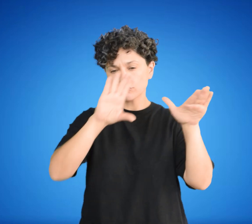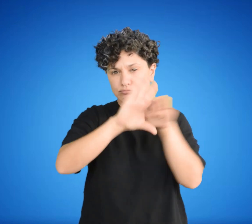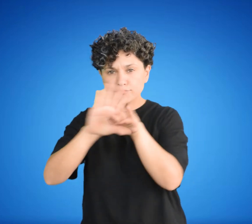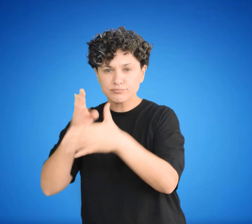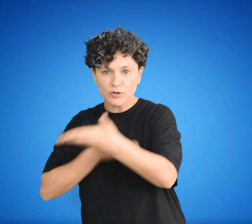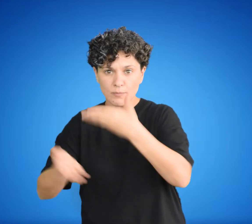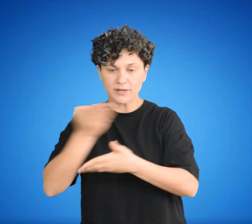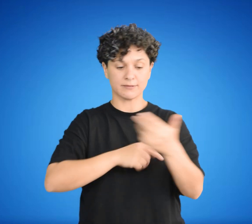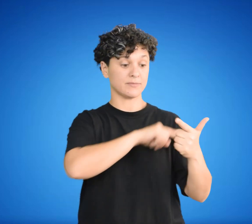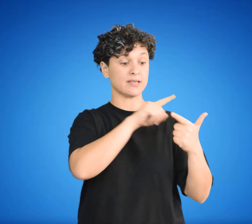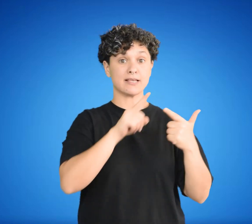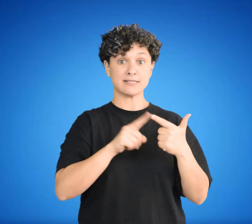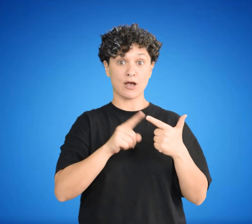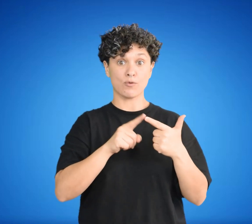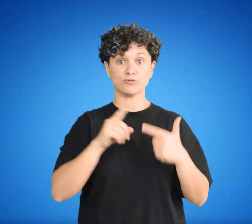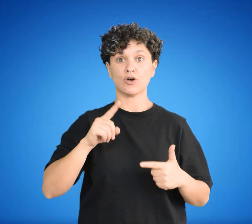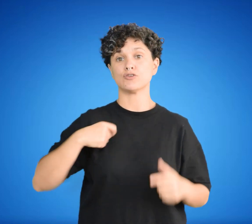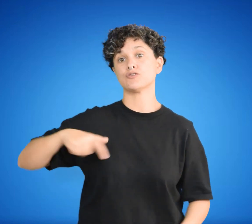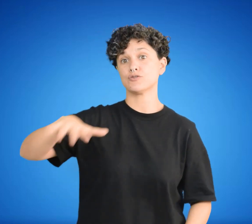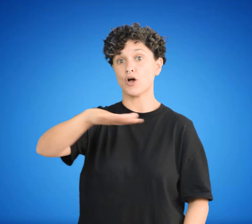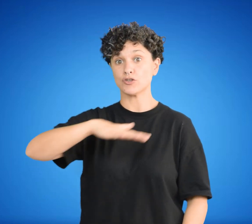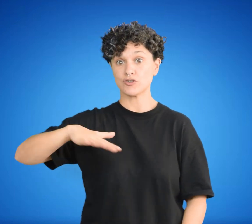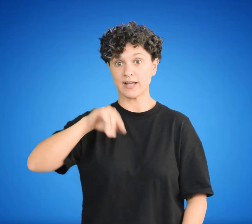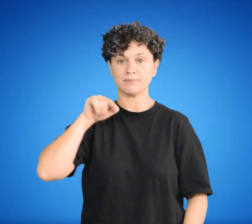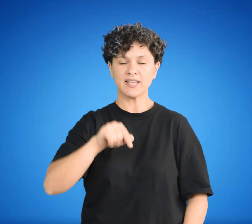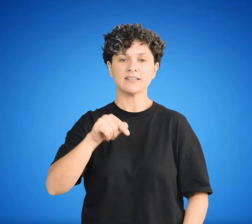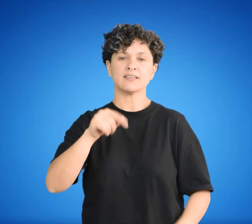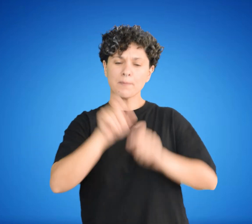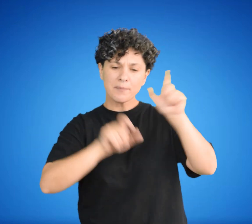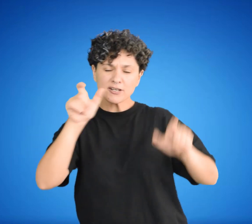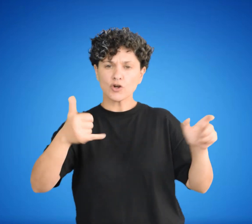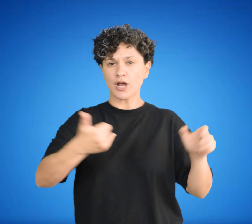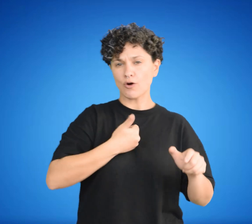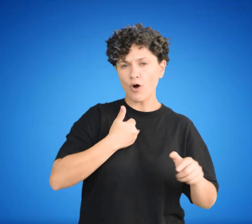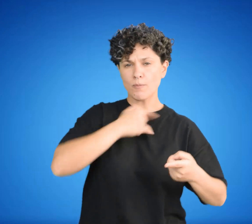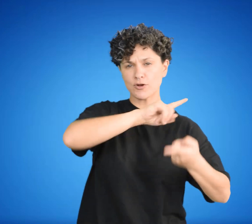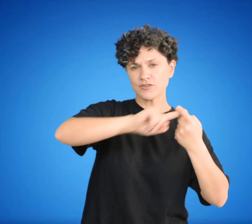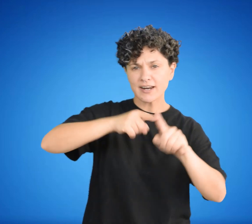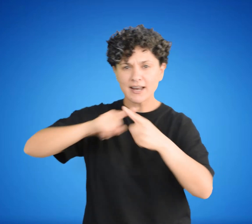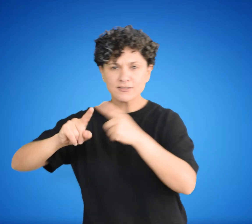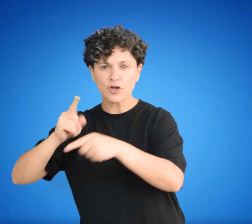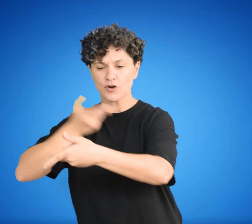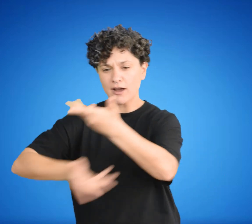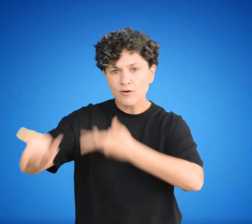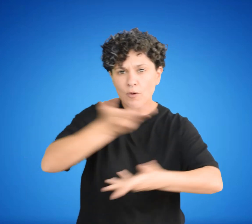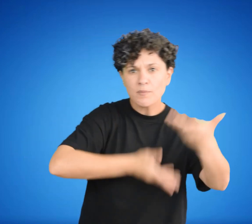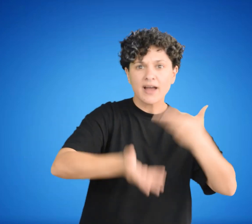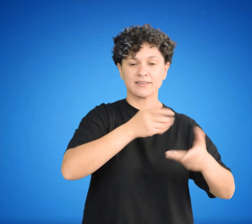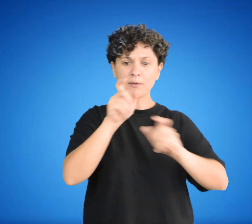compartidos. El social. Corresponde a la manera en que se relacionan las personas